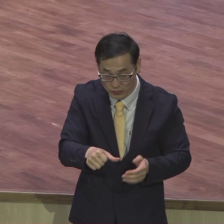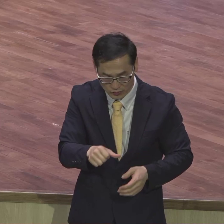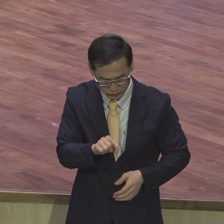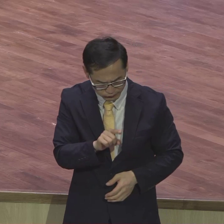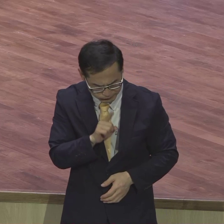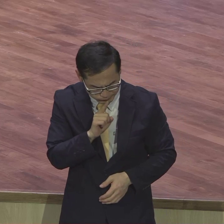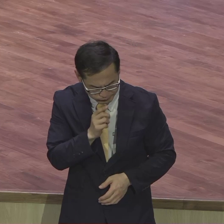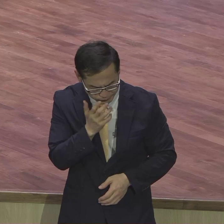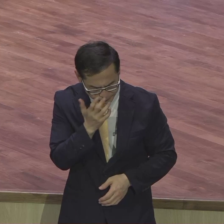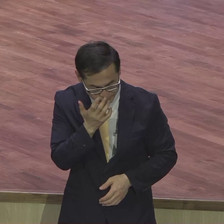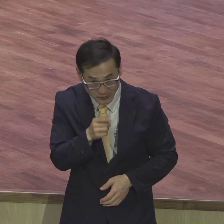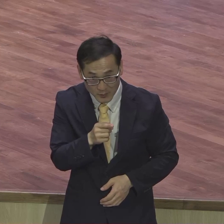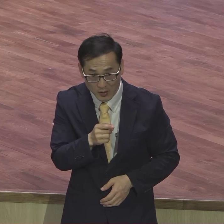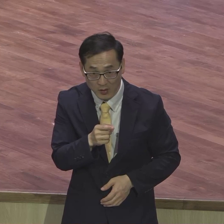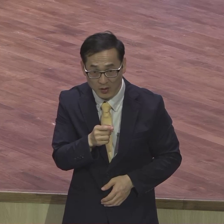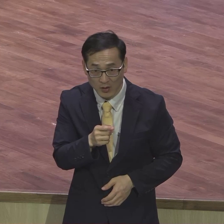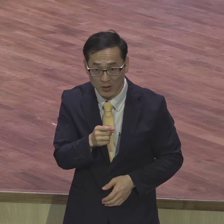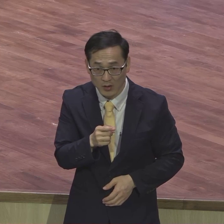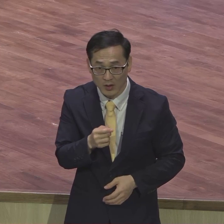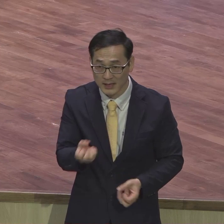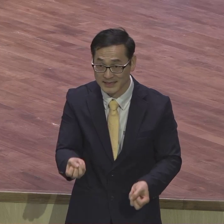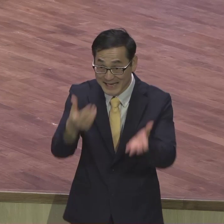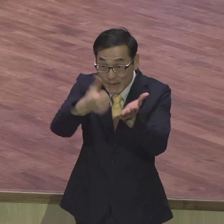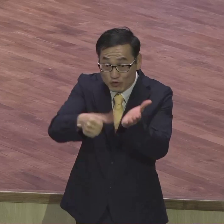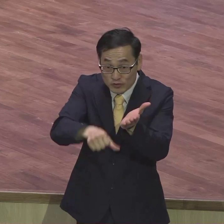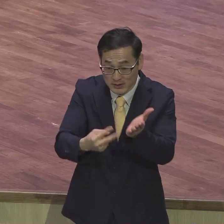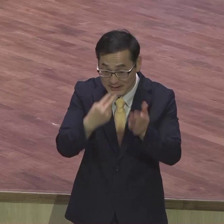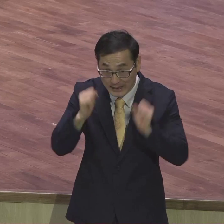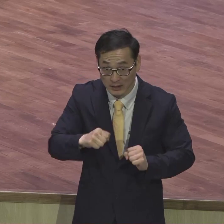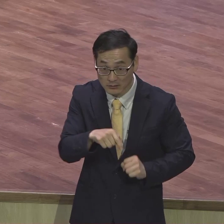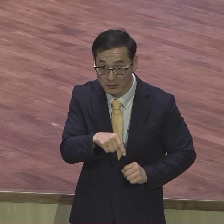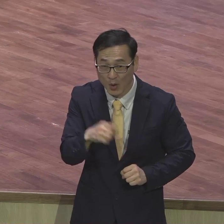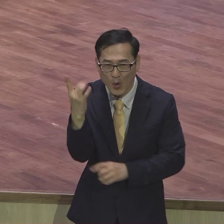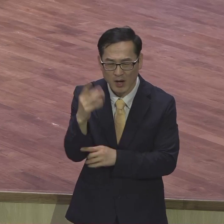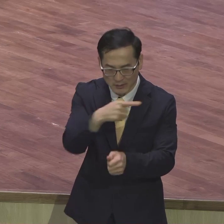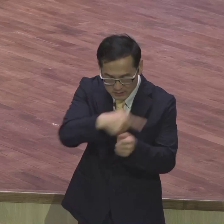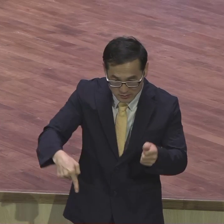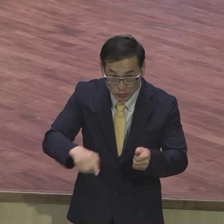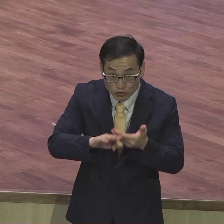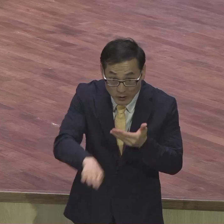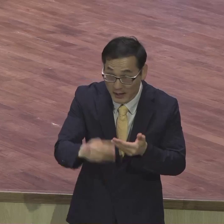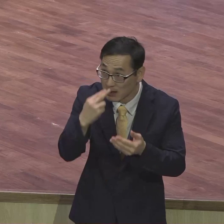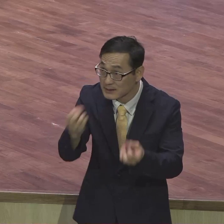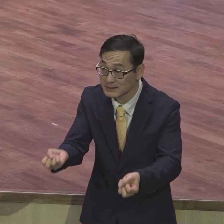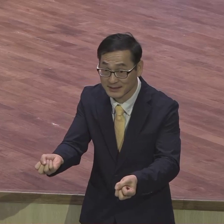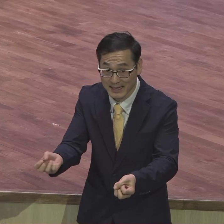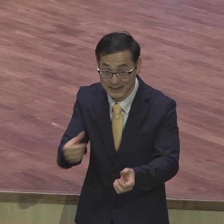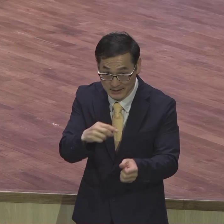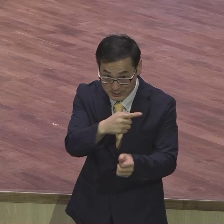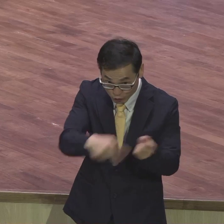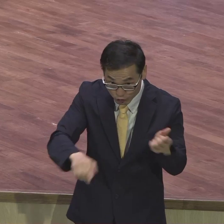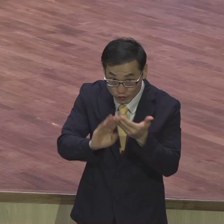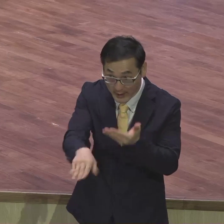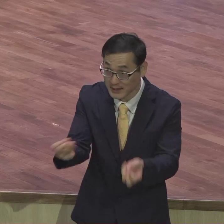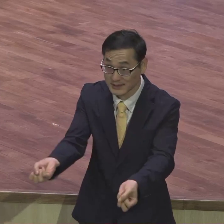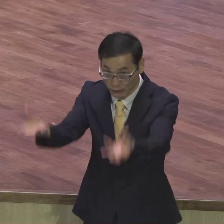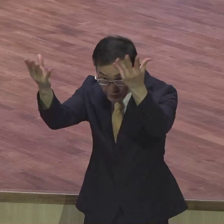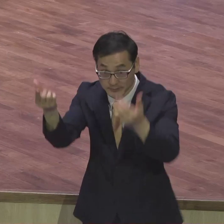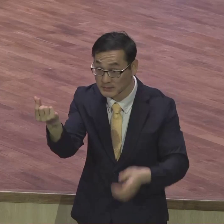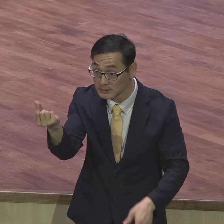거룩한 산재물이 되라 재물이란 말은 죽여서 드리는 거예요 죽여서 재물은 다 죽이는 거예요 죽여서 드리는 거예요